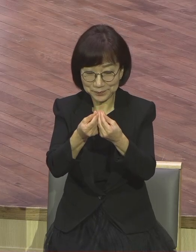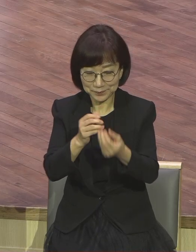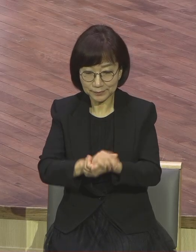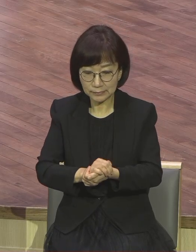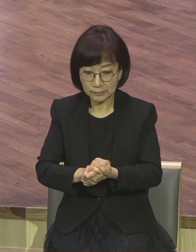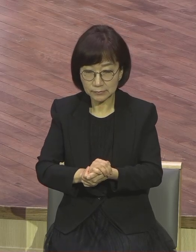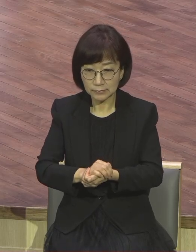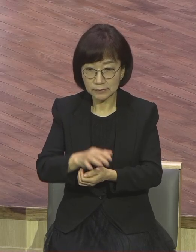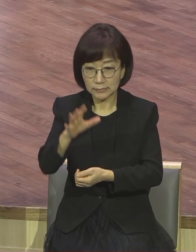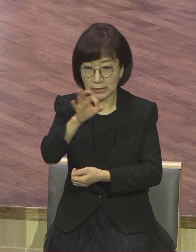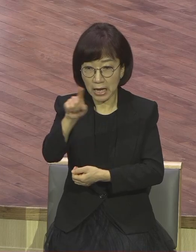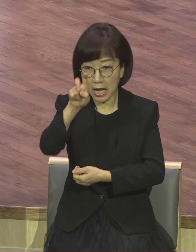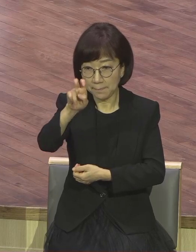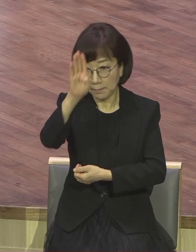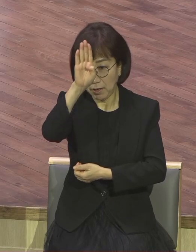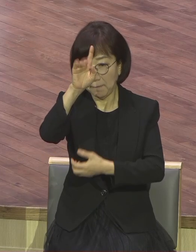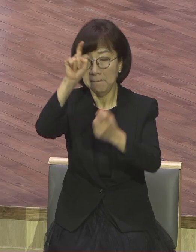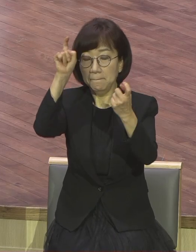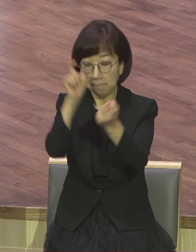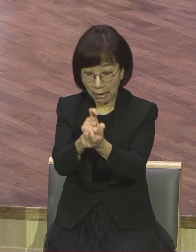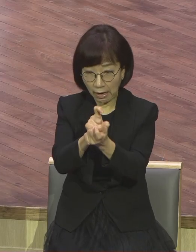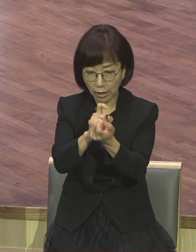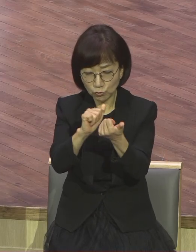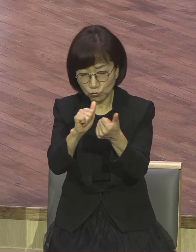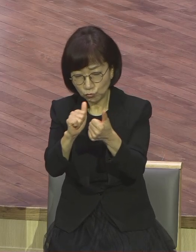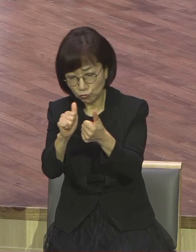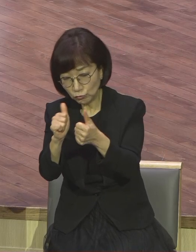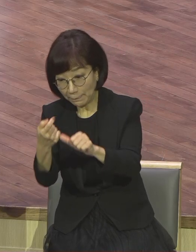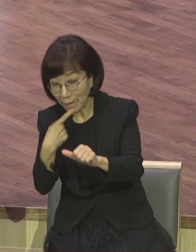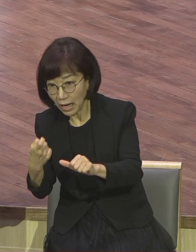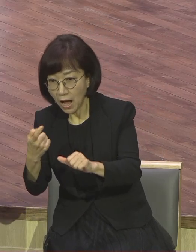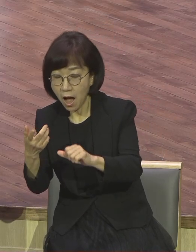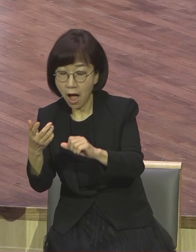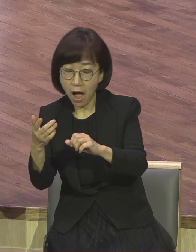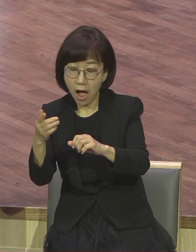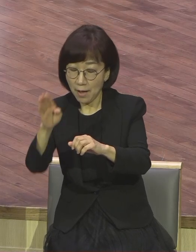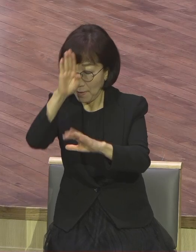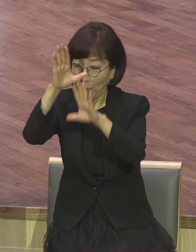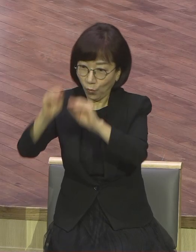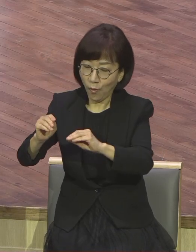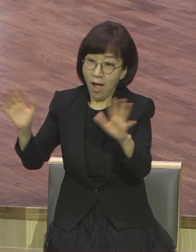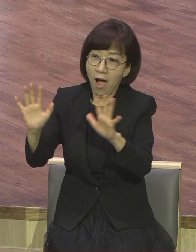살았다든가 이런 사람들 하는 거지. 무슨 교회 오래 다니는데 무슨 전도 소리 하냐 손실없게.